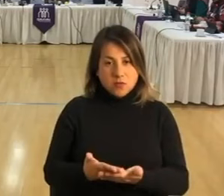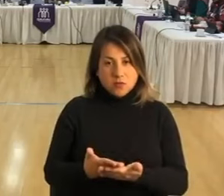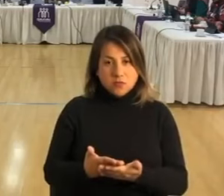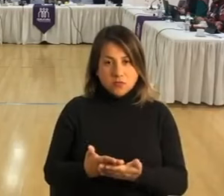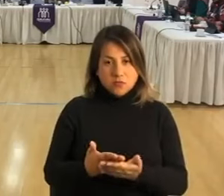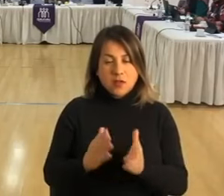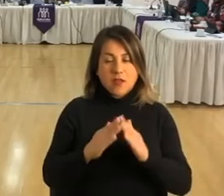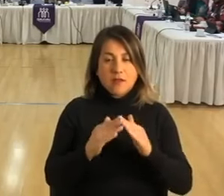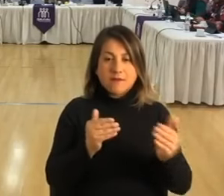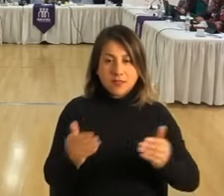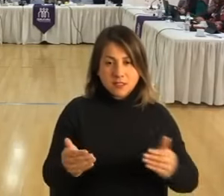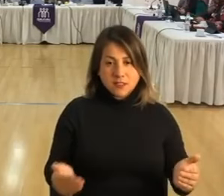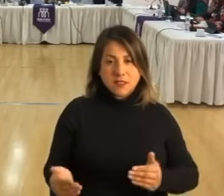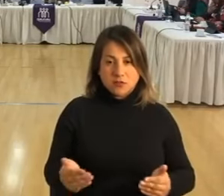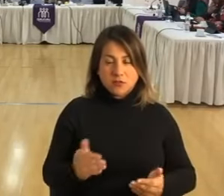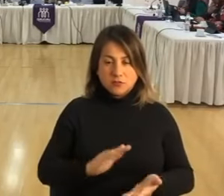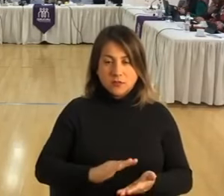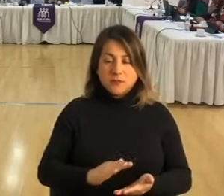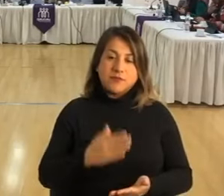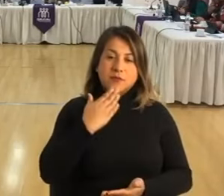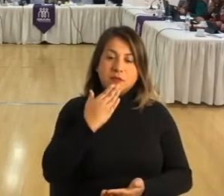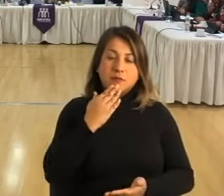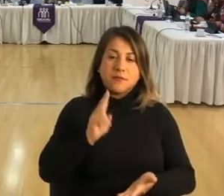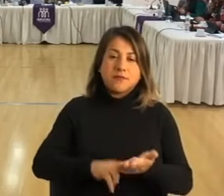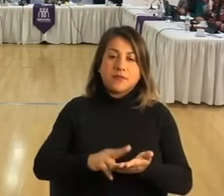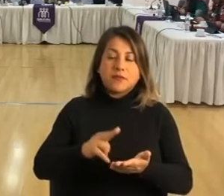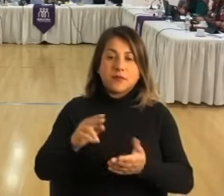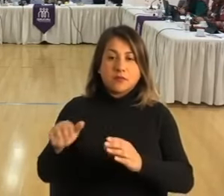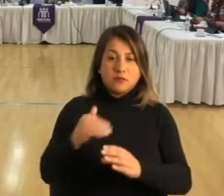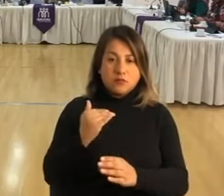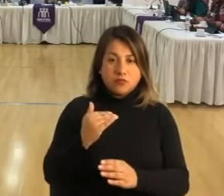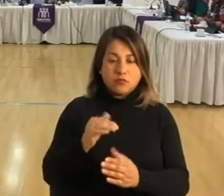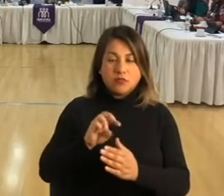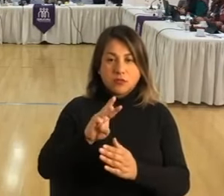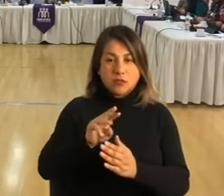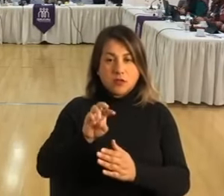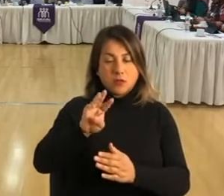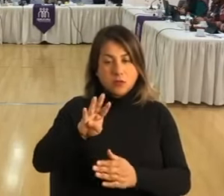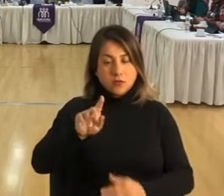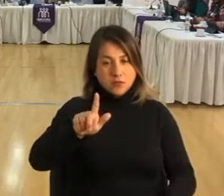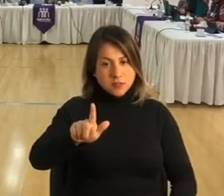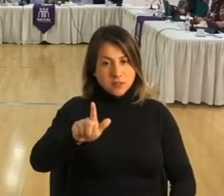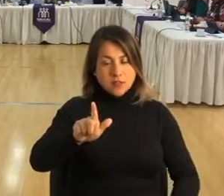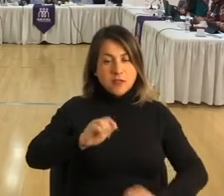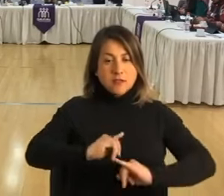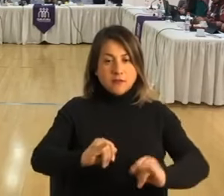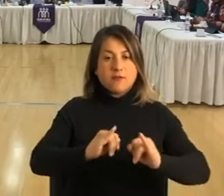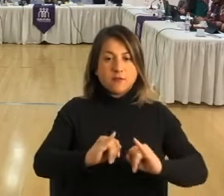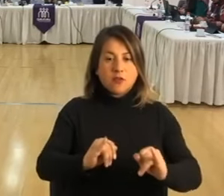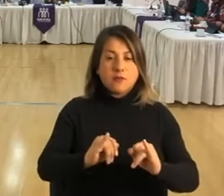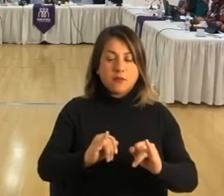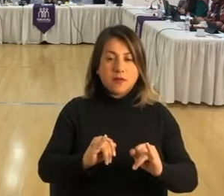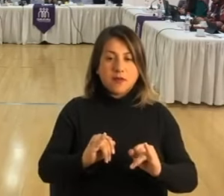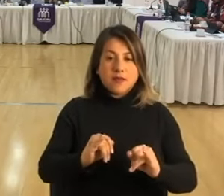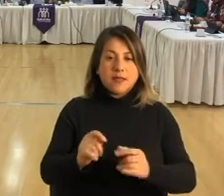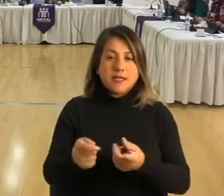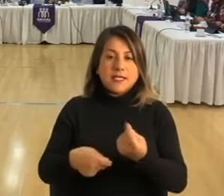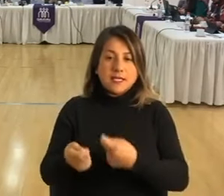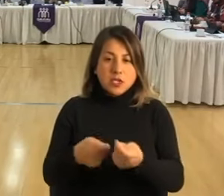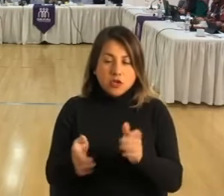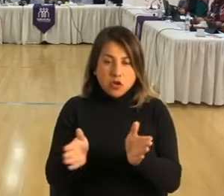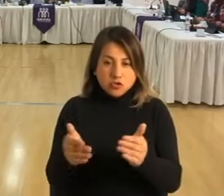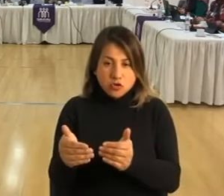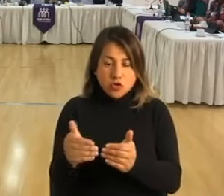vecinas de la comunidad. Un oficio de la dirección de inspección número 3.4.7, informe respecto a regularización de kioscos